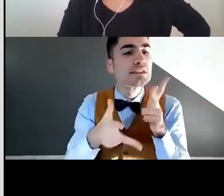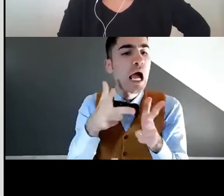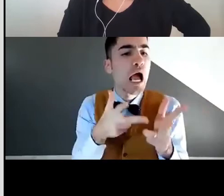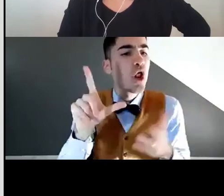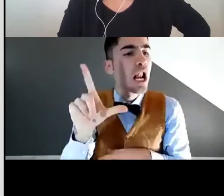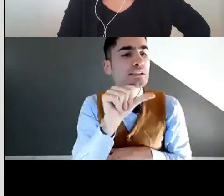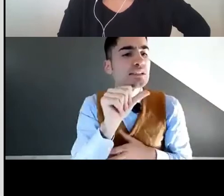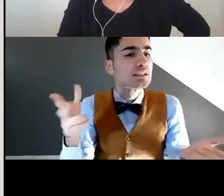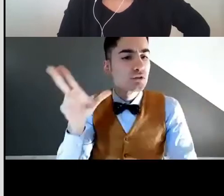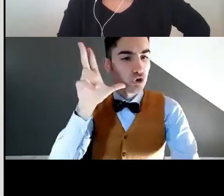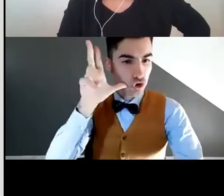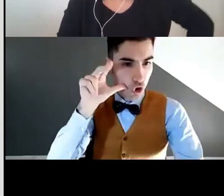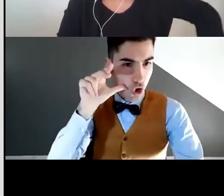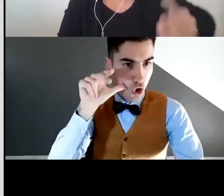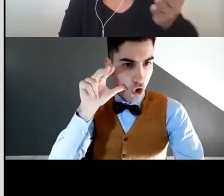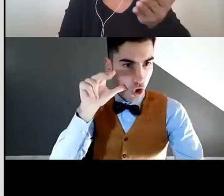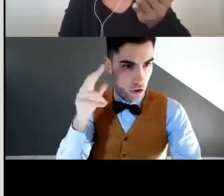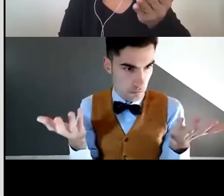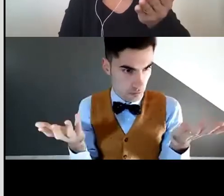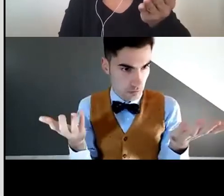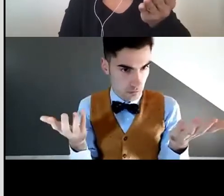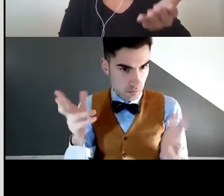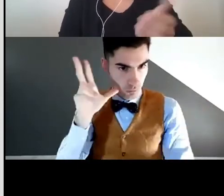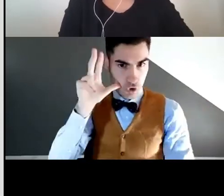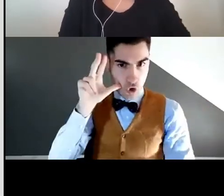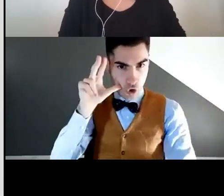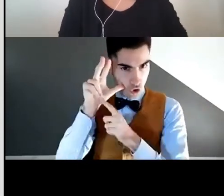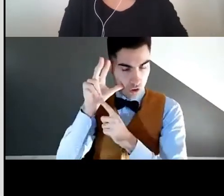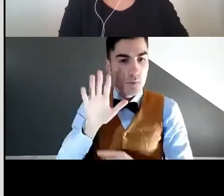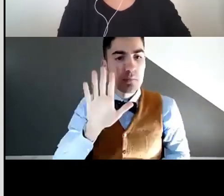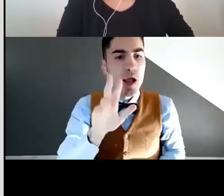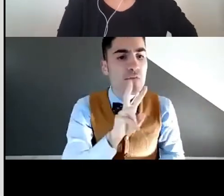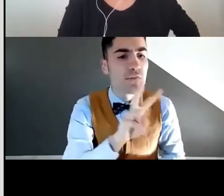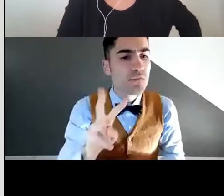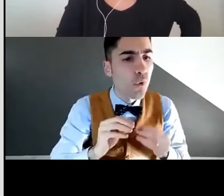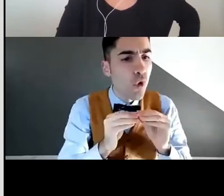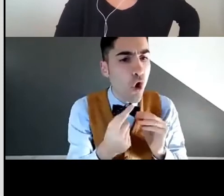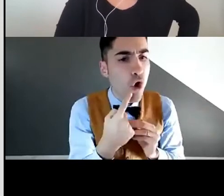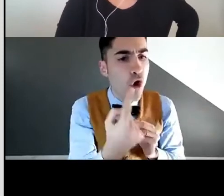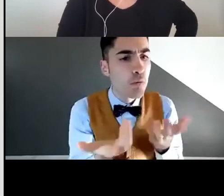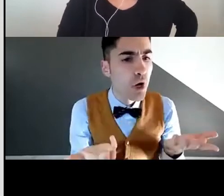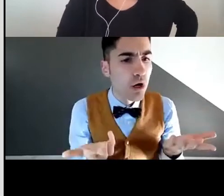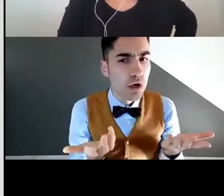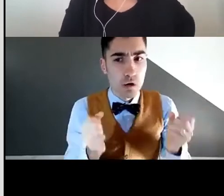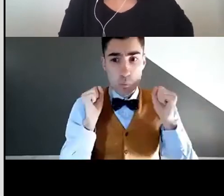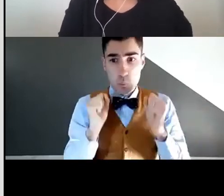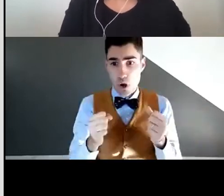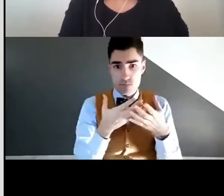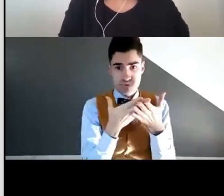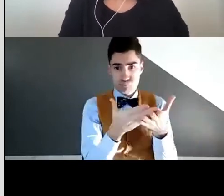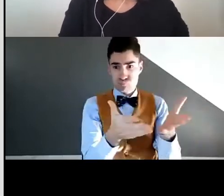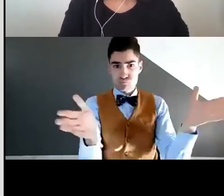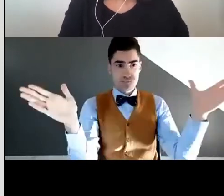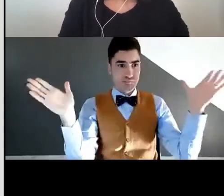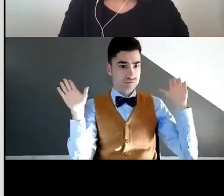C'è la parola donna, il segno nella lingua dei segni è questo, questo. Ma nel visual vernacular